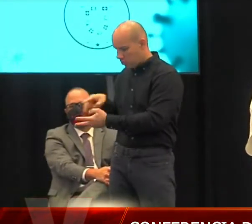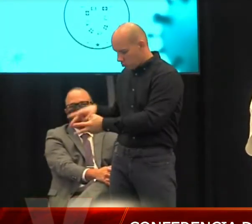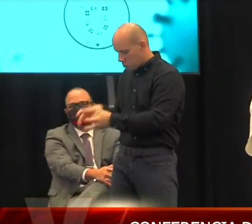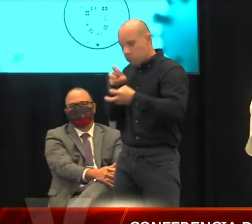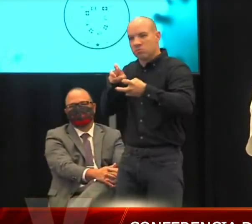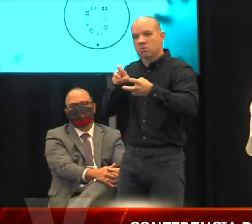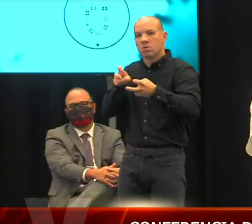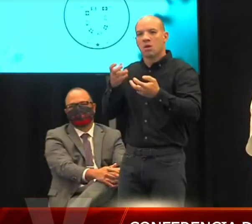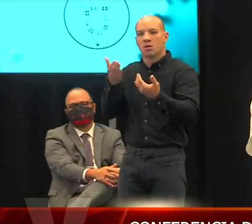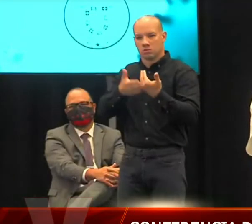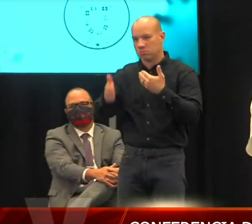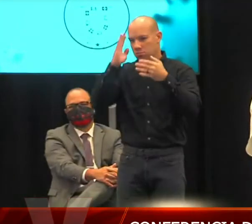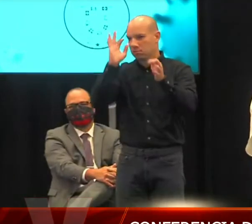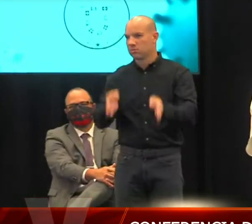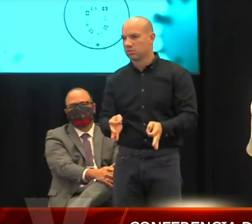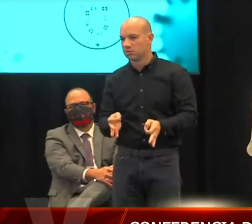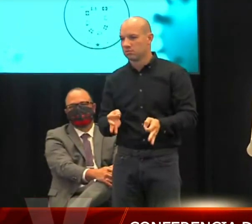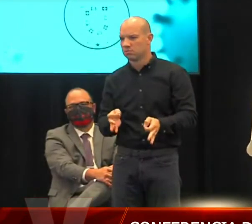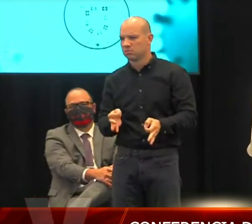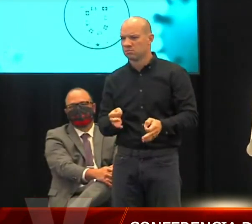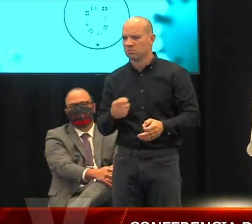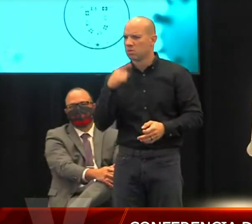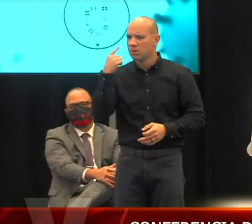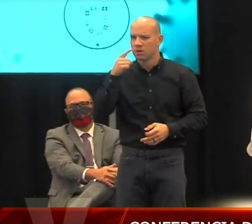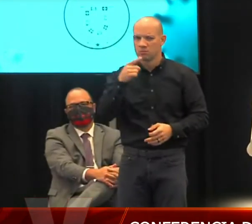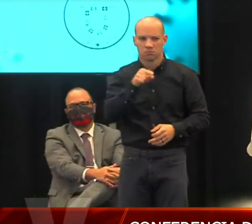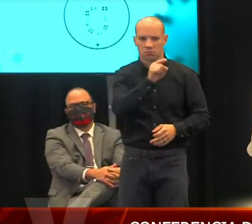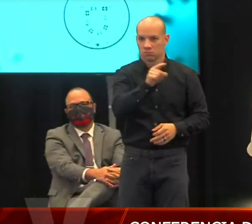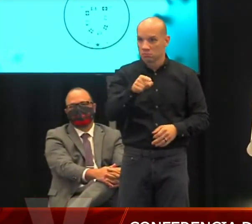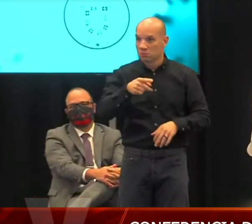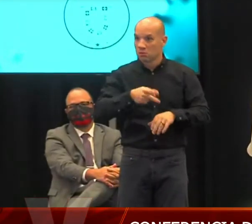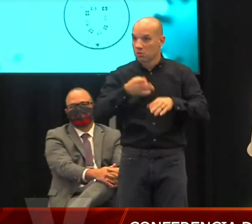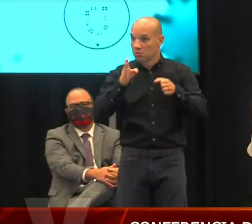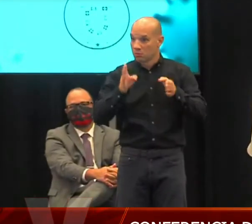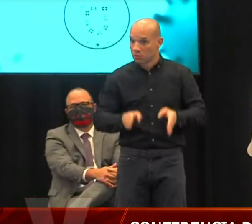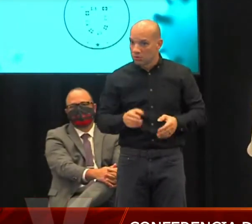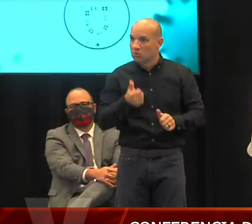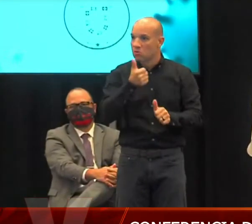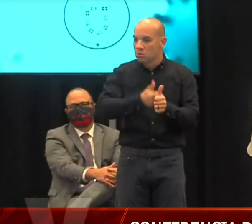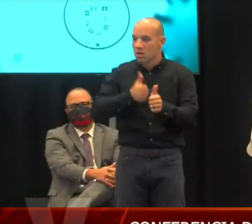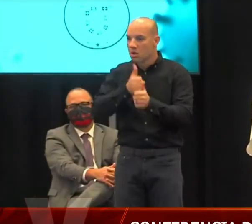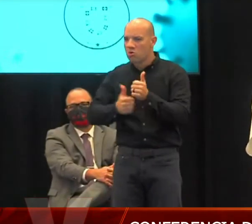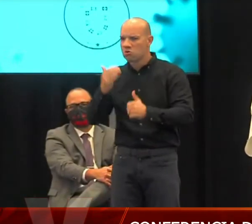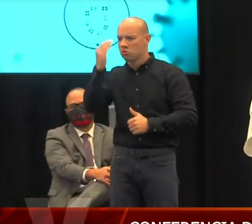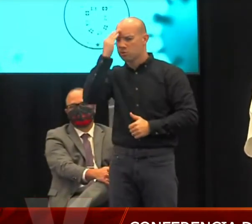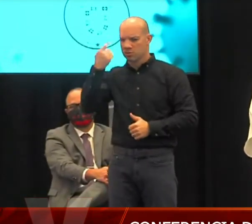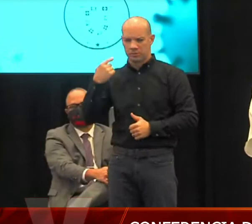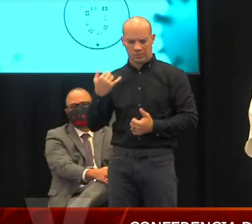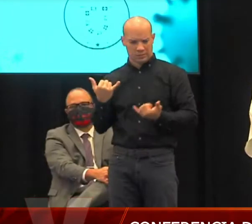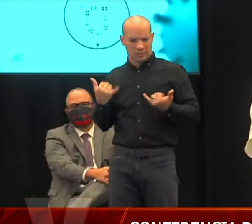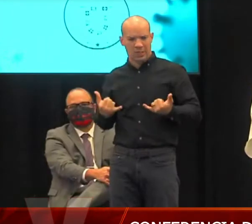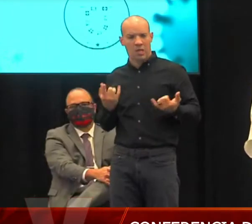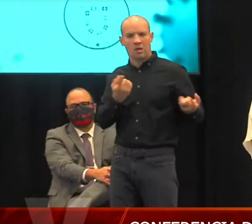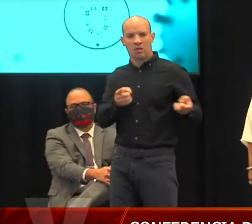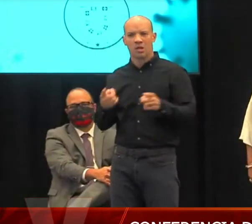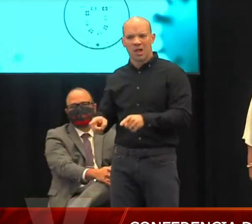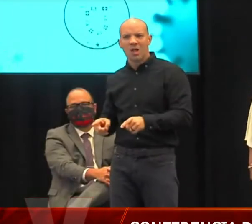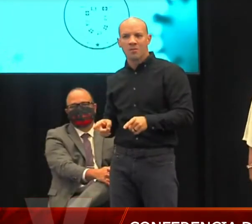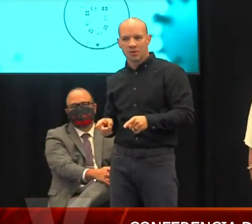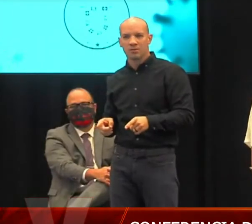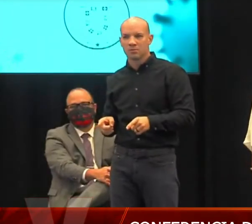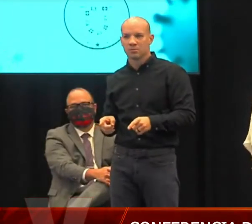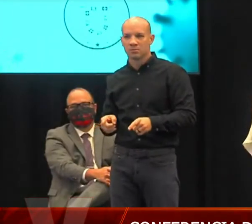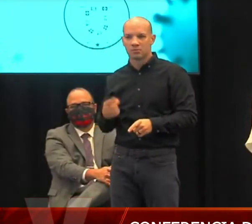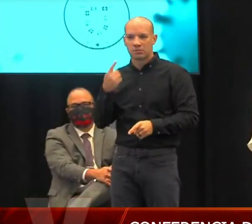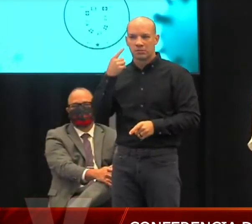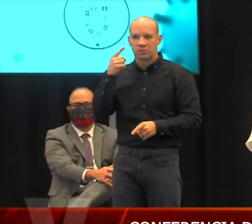puertorriqueño sepa dónde estamos parados semana tras semana, para que no tengamos ese tipo de